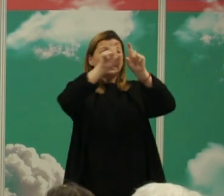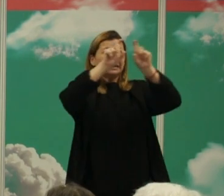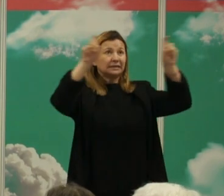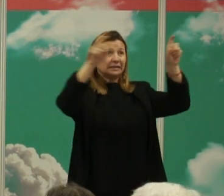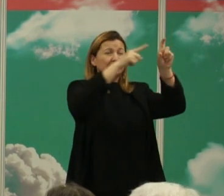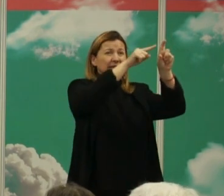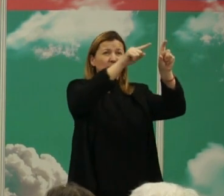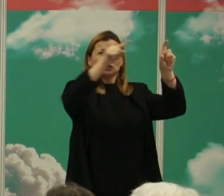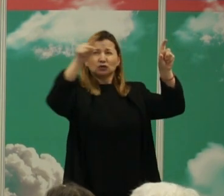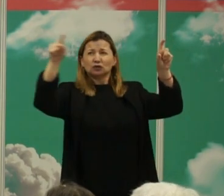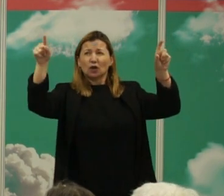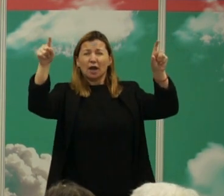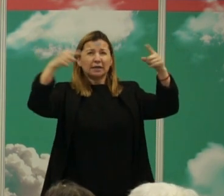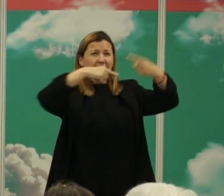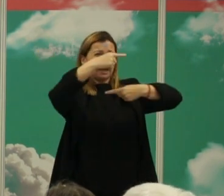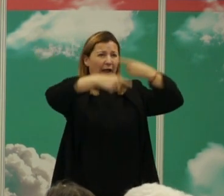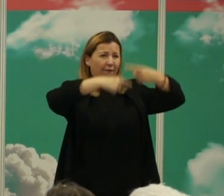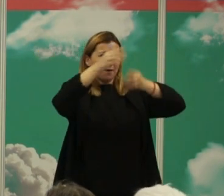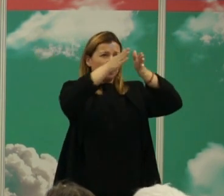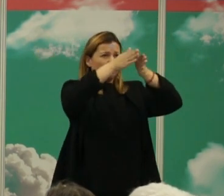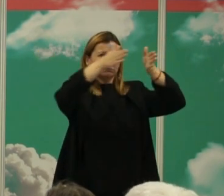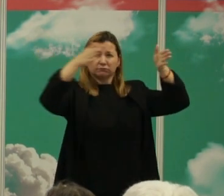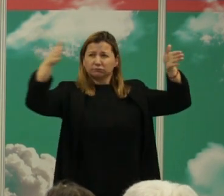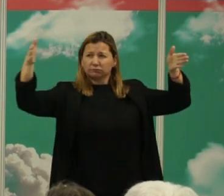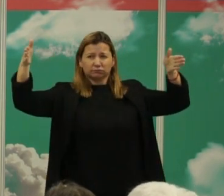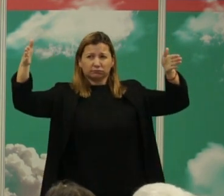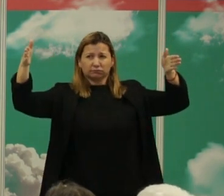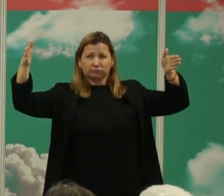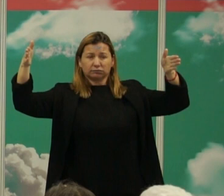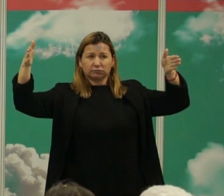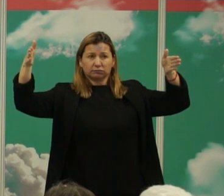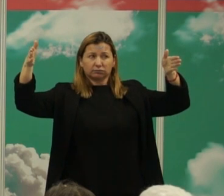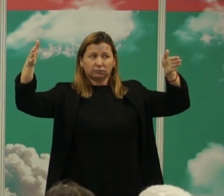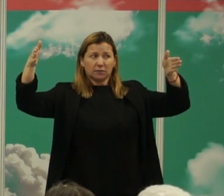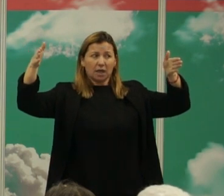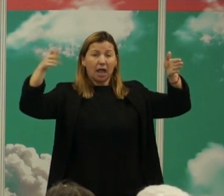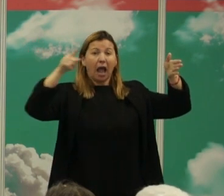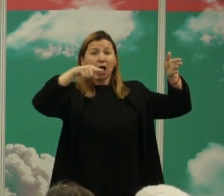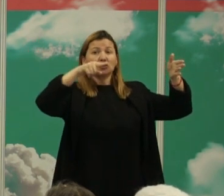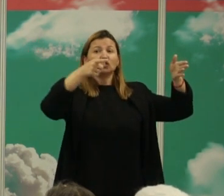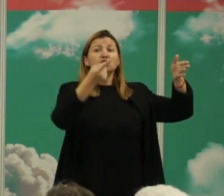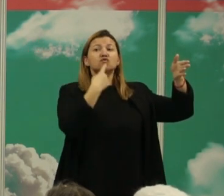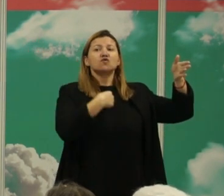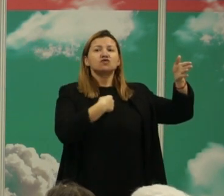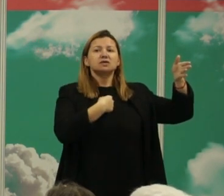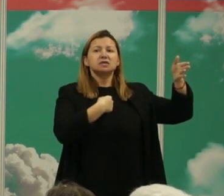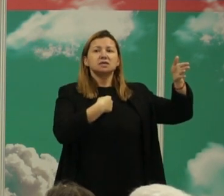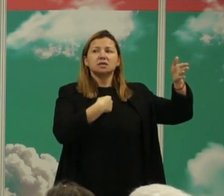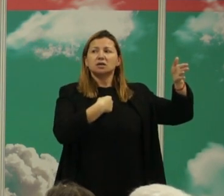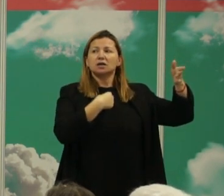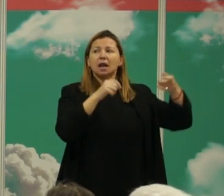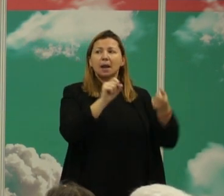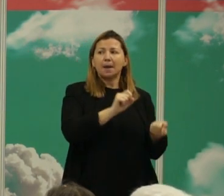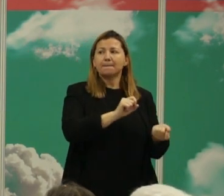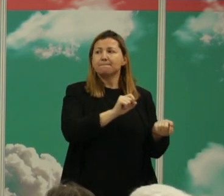una de las especies de esta familia de esta filogenia hasta cierto punto nos indica cómo de parecido son